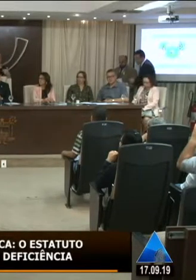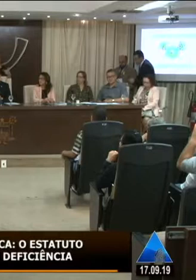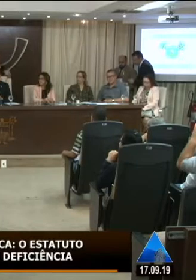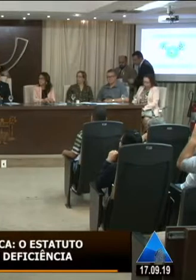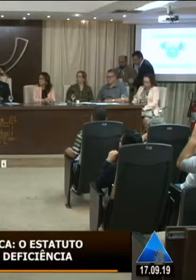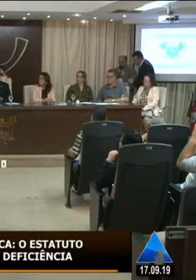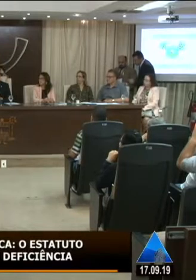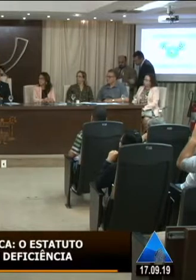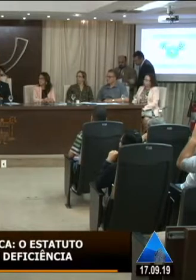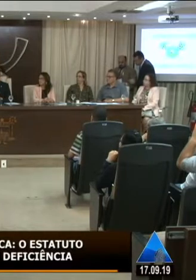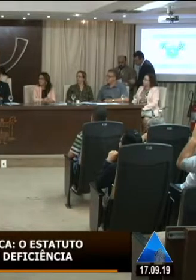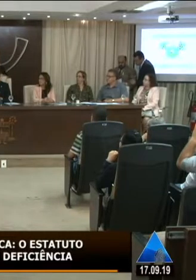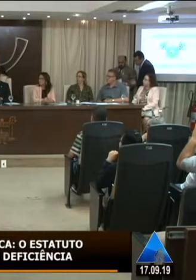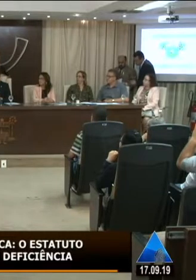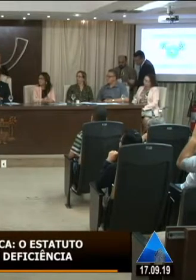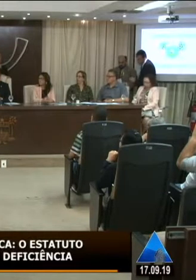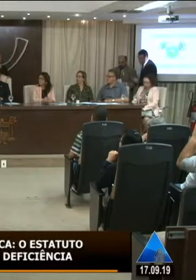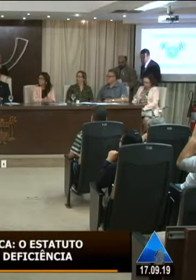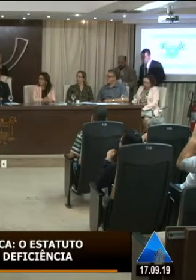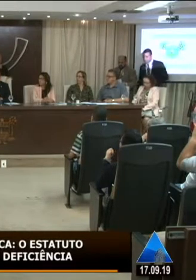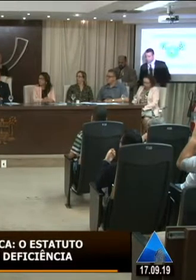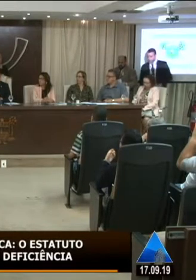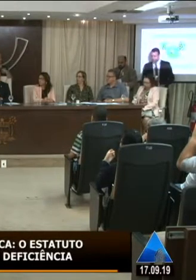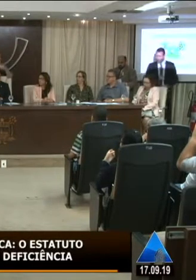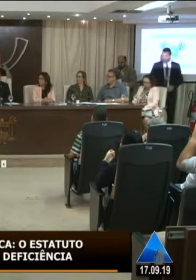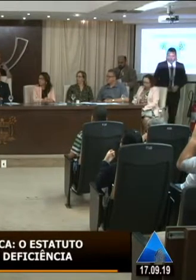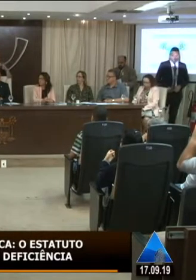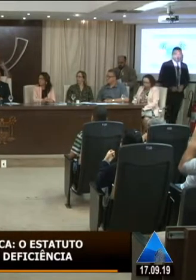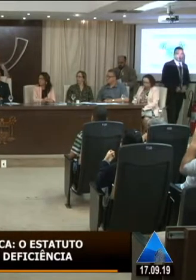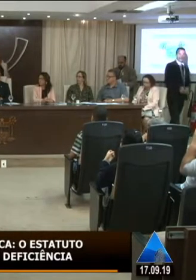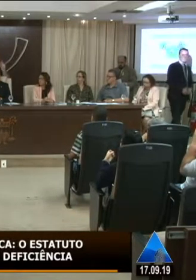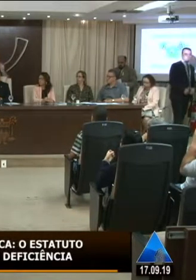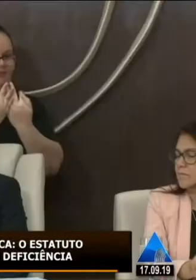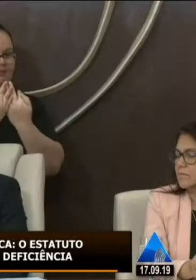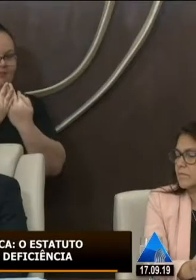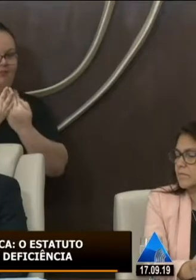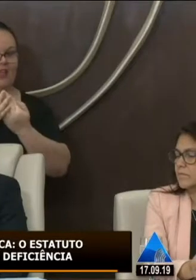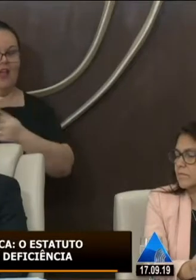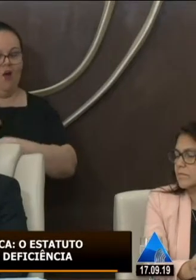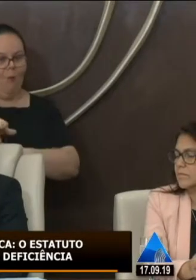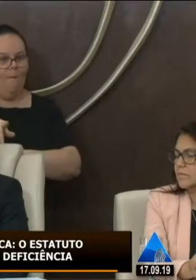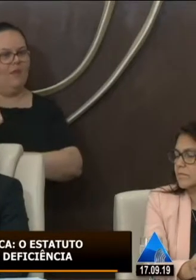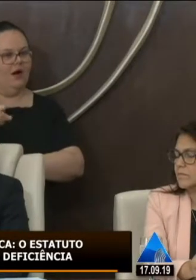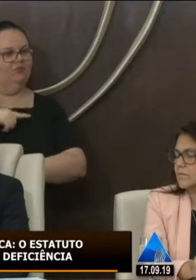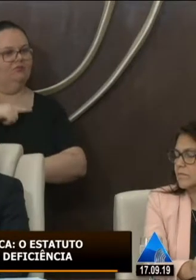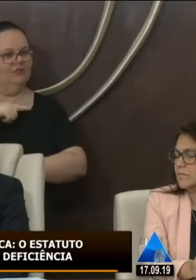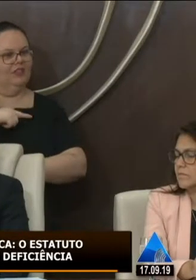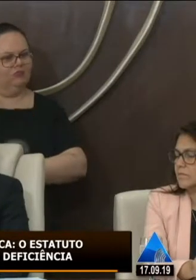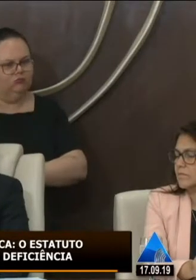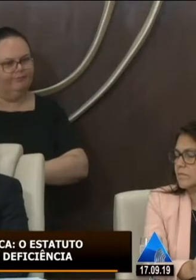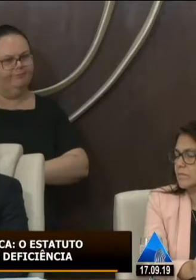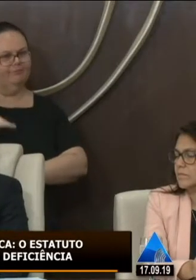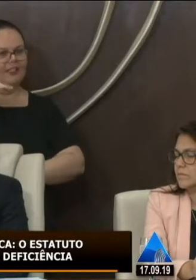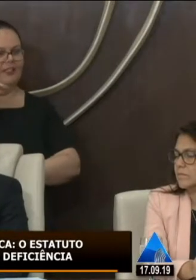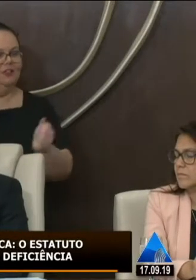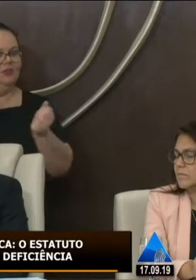um irmão que também tem a sua deficiência e convivo desde cedo com